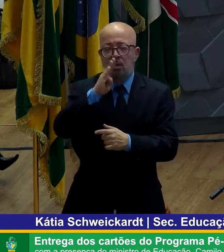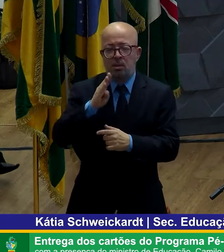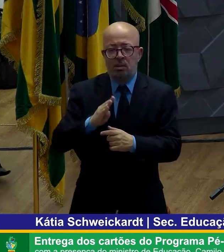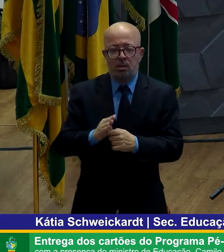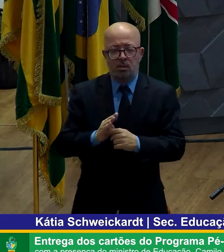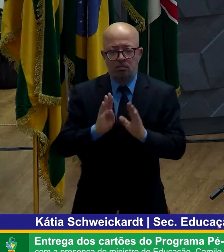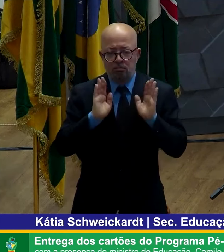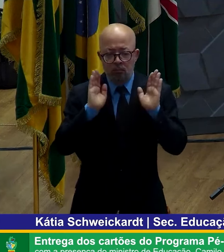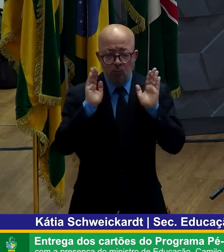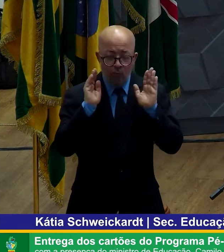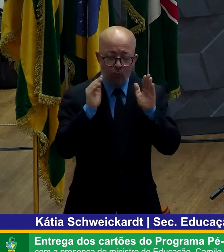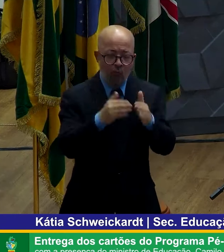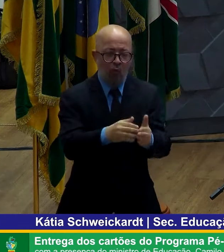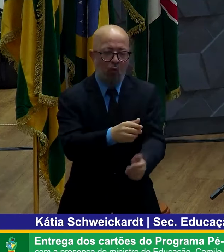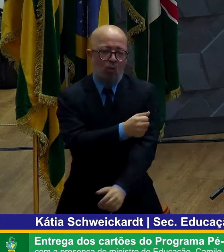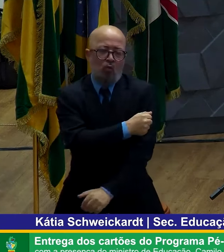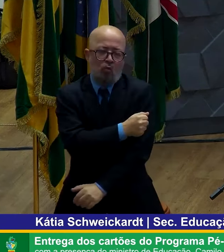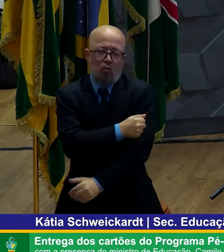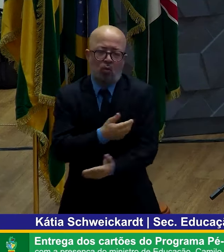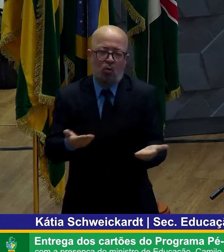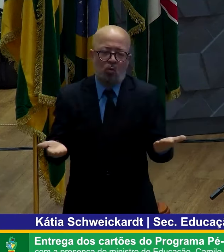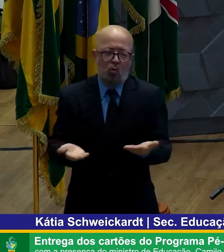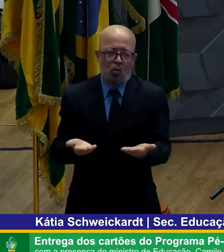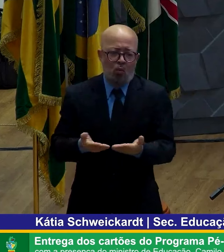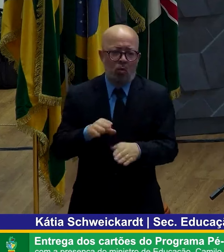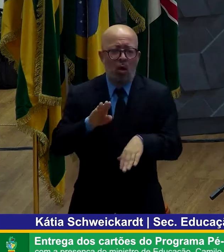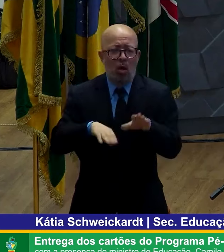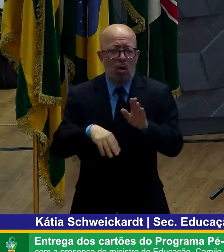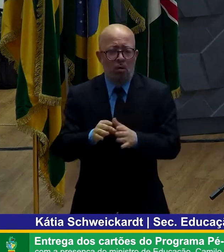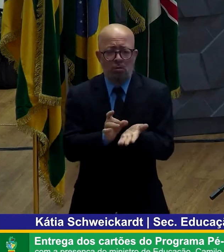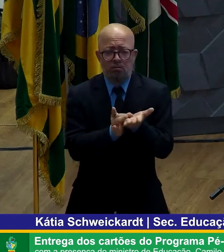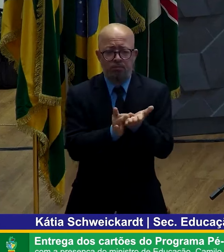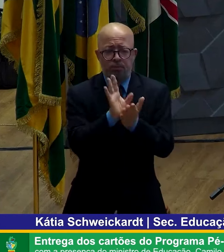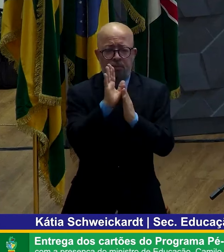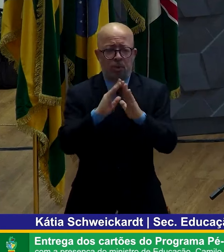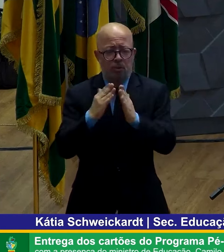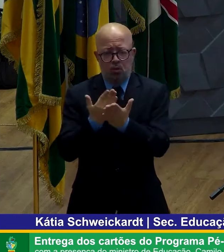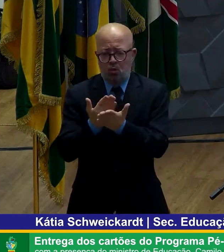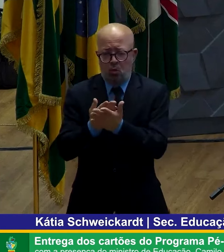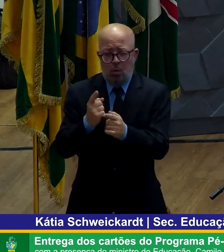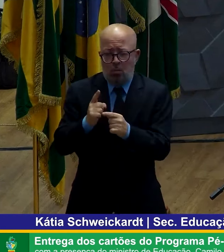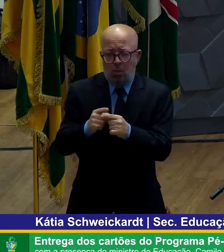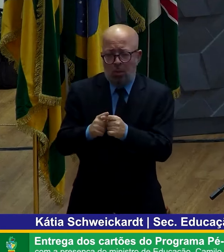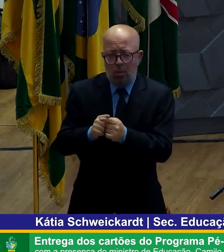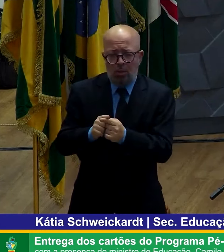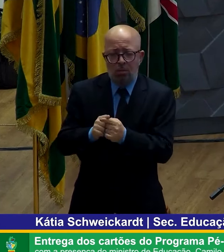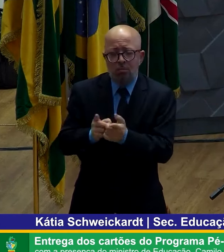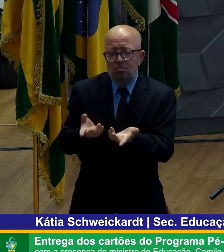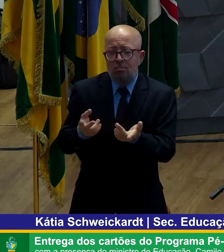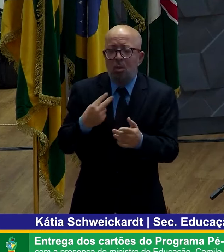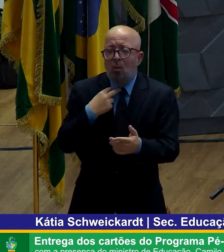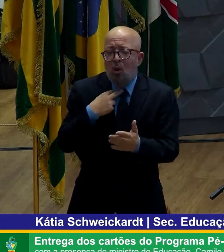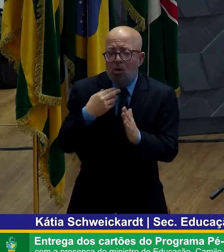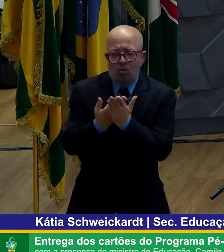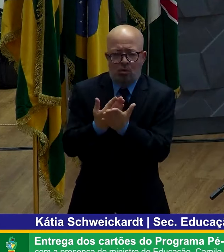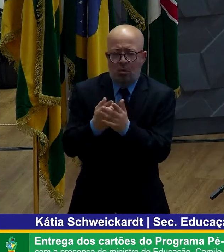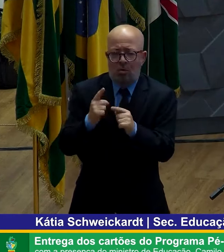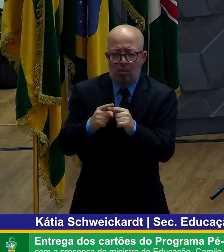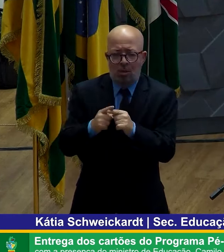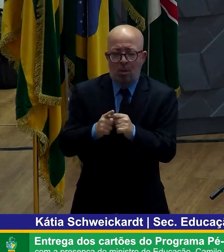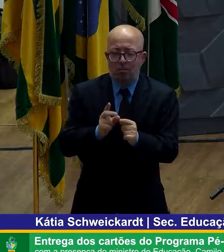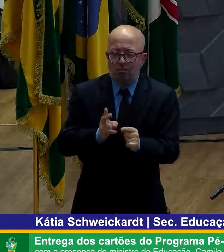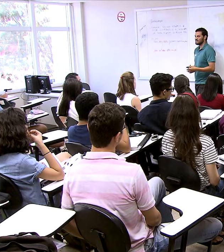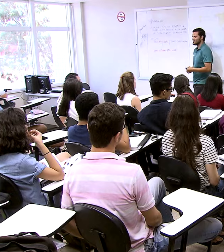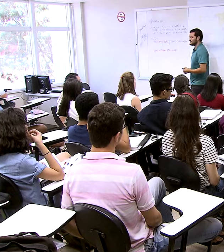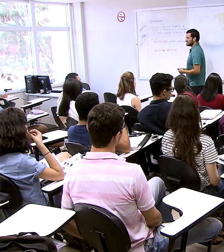estudantes que hoje, muitas vezes, são expulsos das suas escolas, são impedidos de seguir